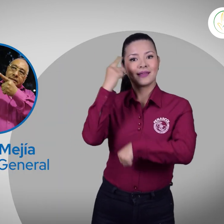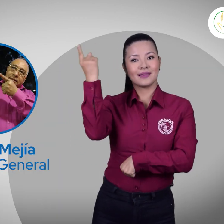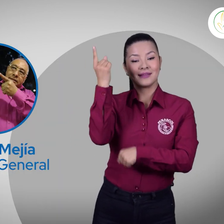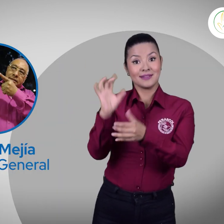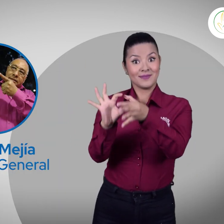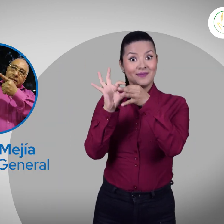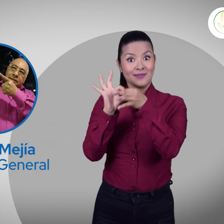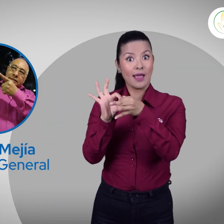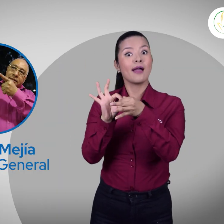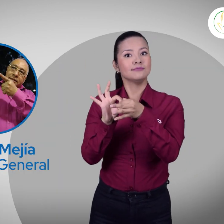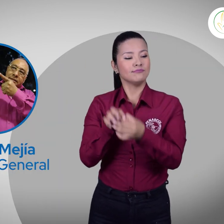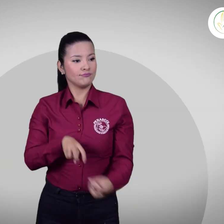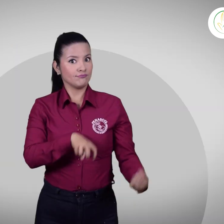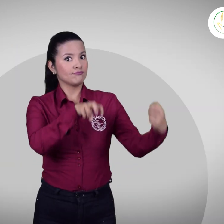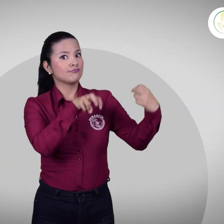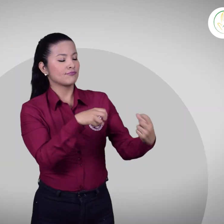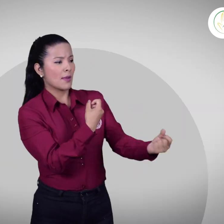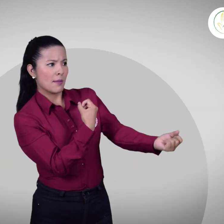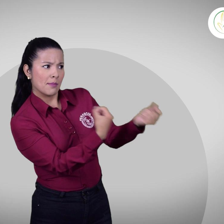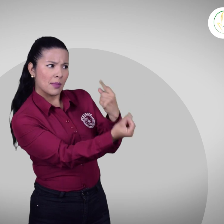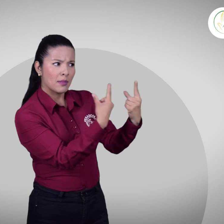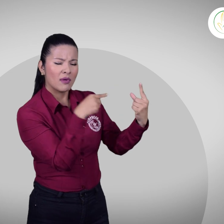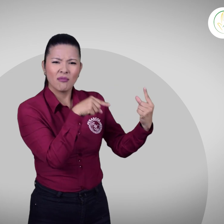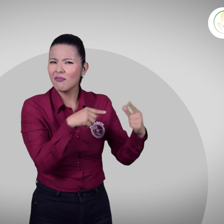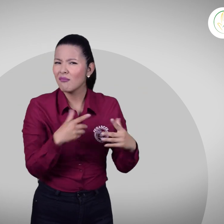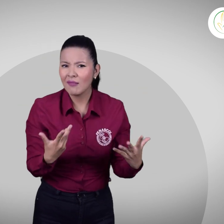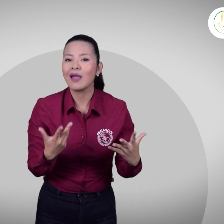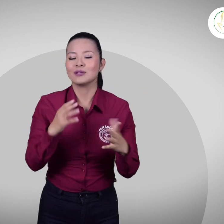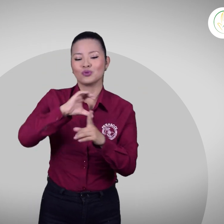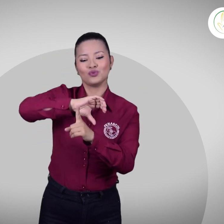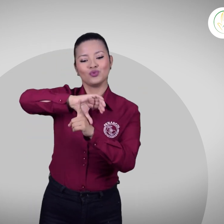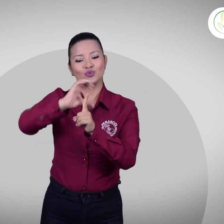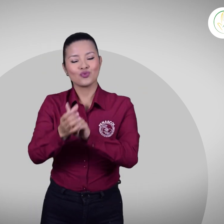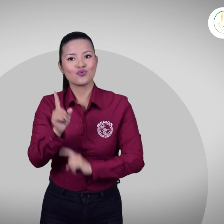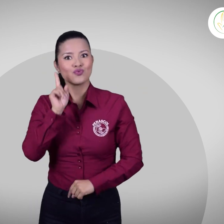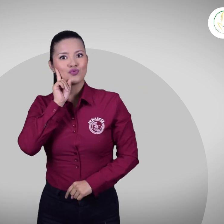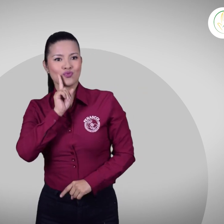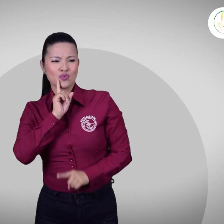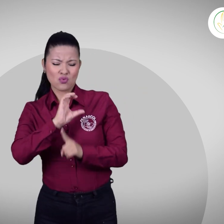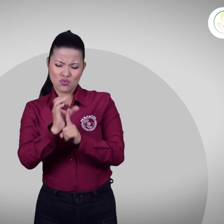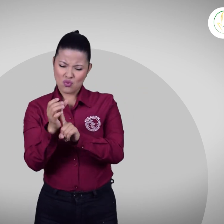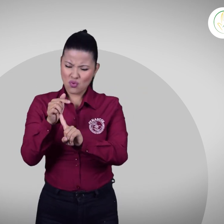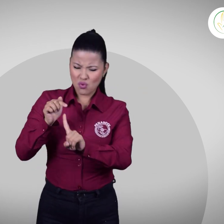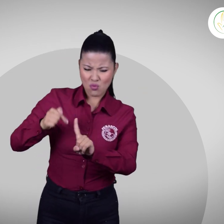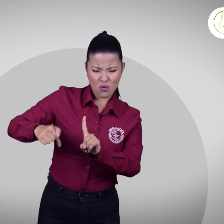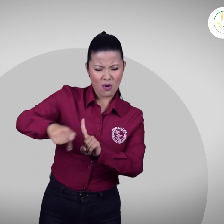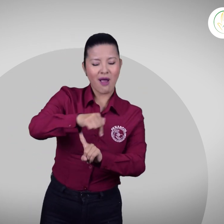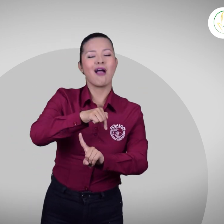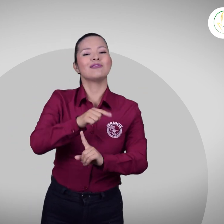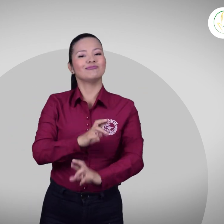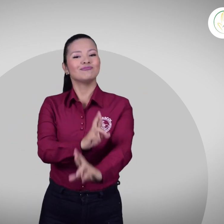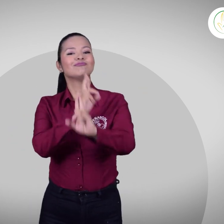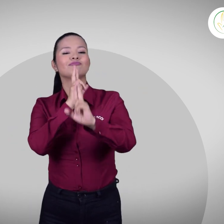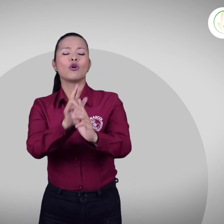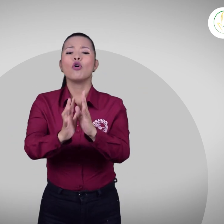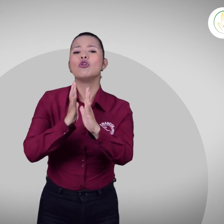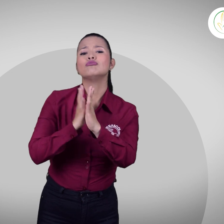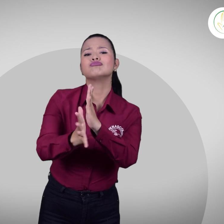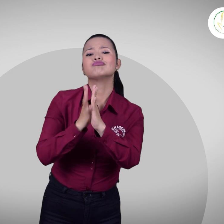cultura sorda. Allí el director general Henry Mejía estuvo en las instalaciones de PNUD Colombia hablando sobre el tema.